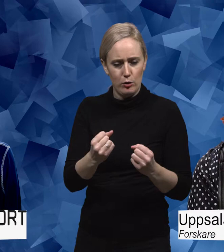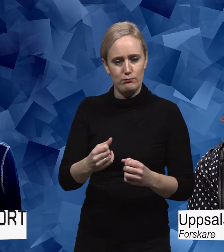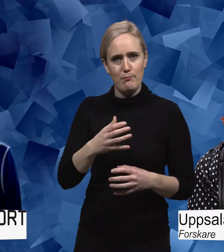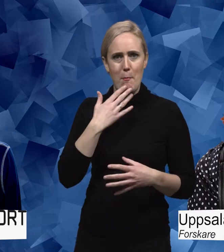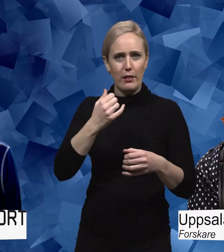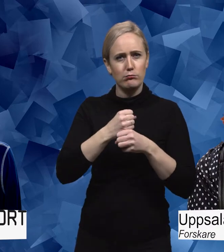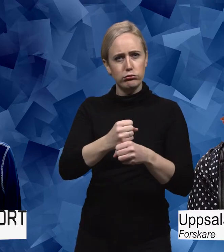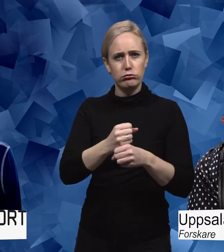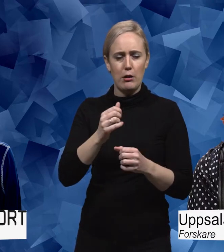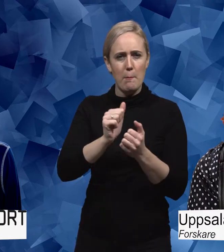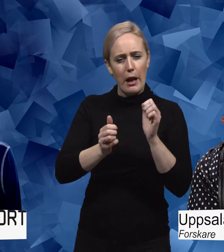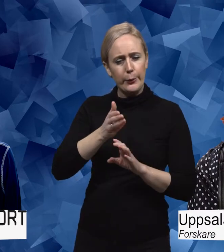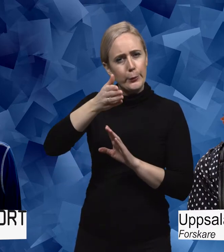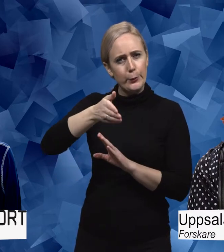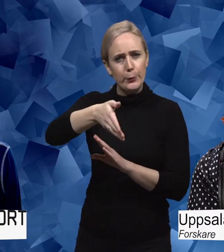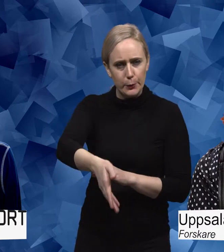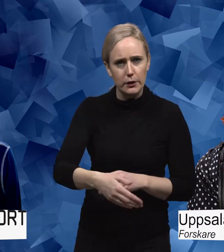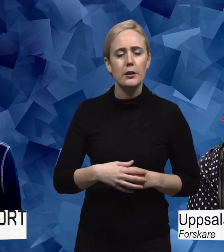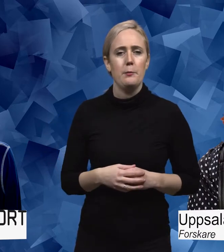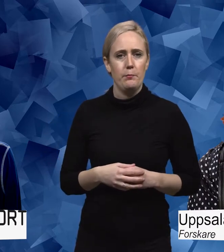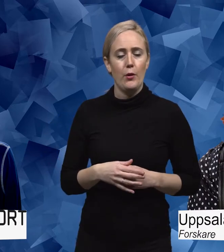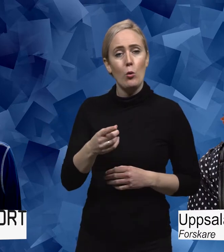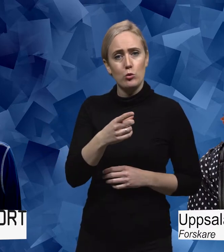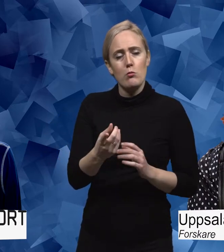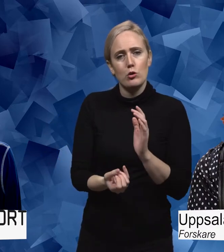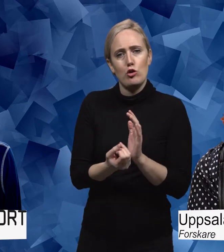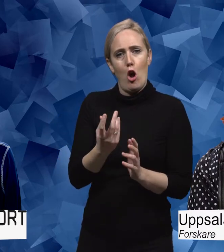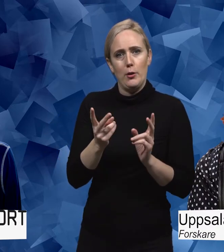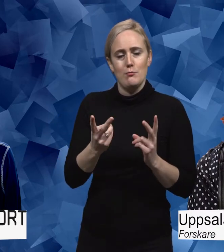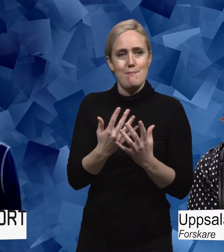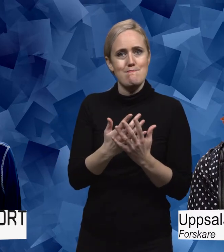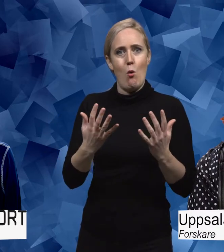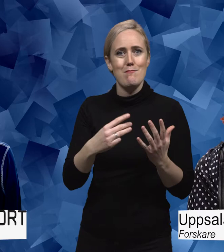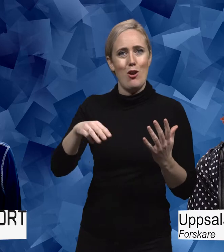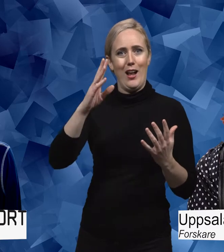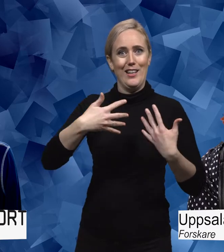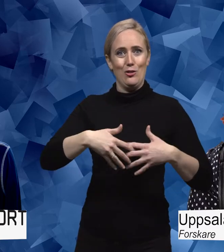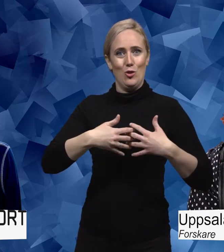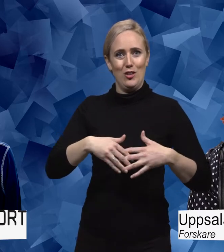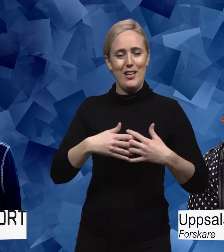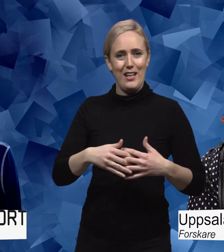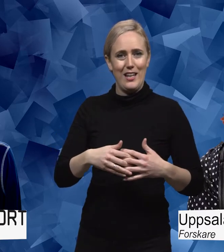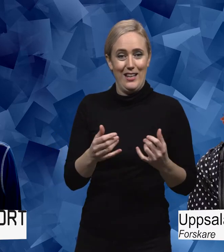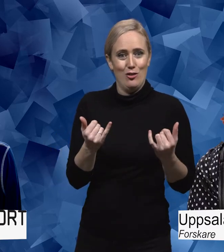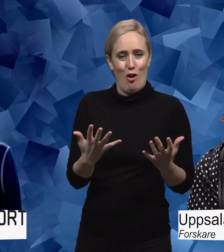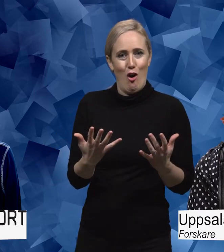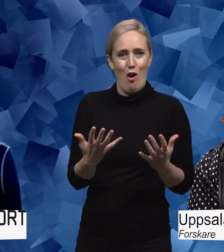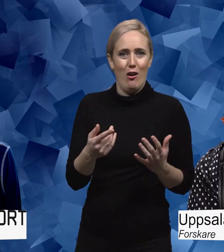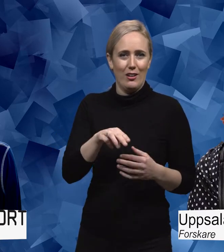bergstigar och så. Och då lagde grunden till hela den här mångmiljardindustrin som nu mountainbike-industrin är.